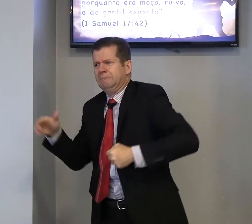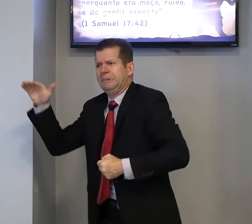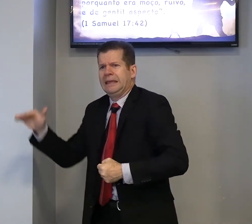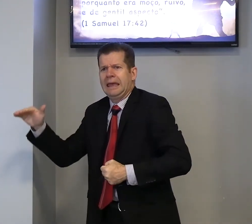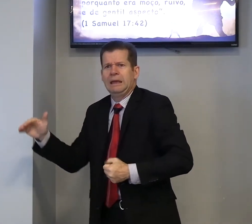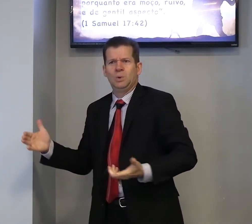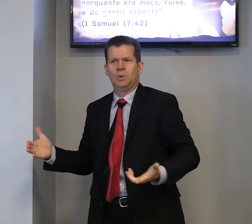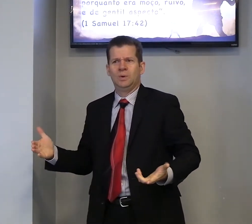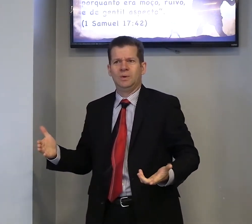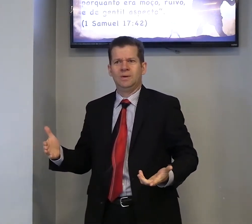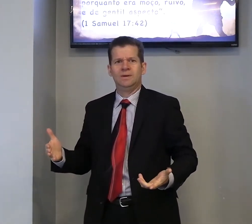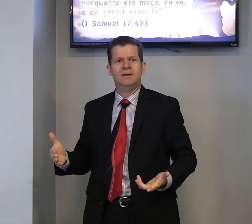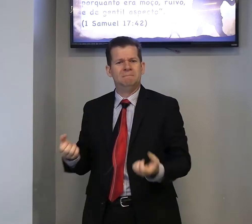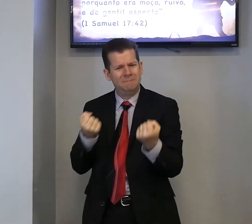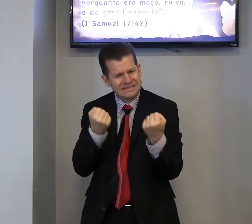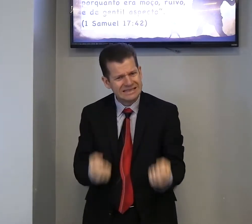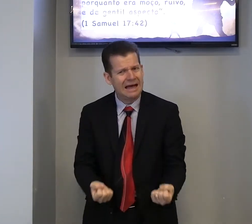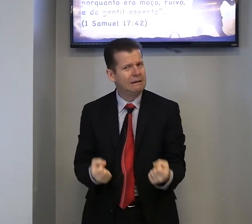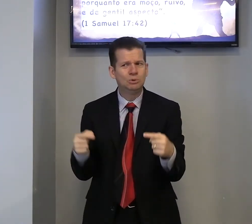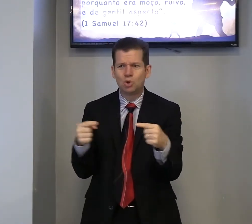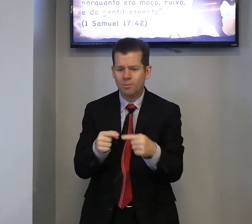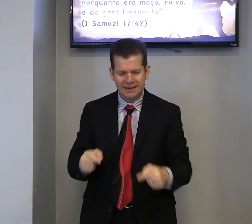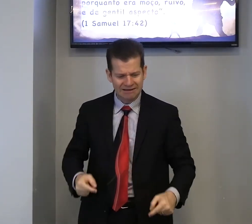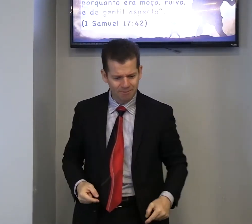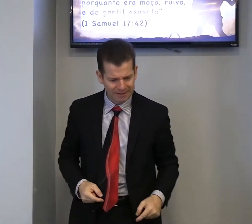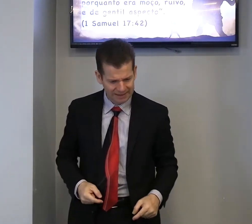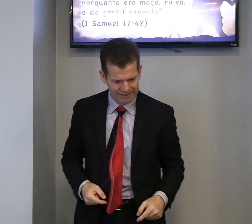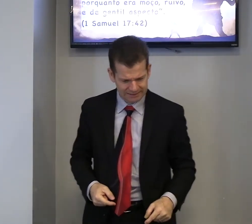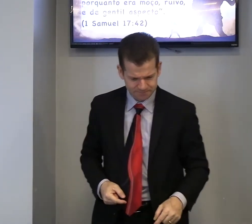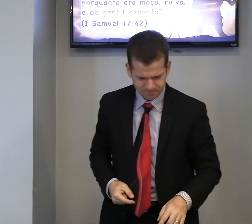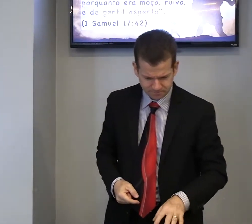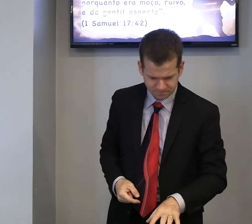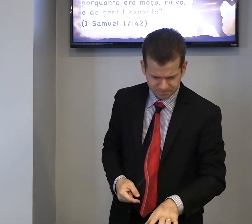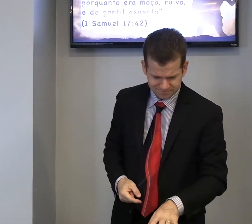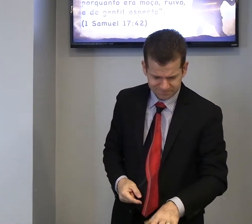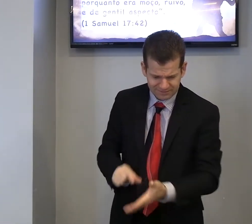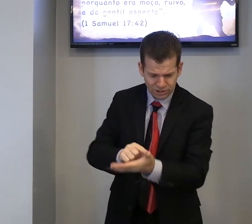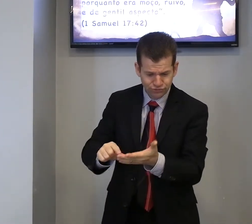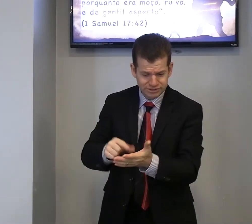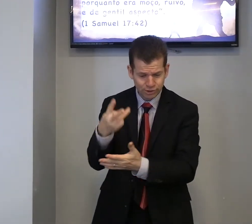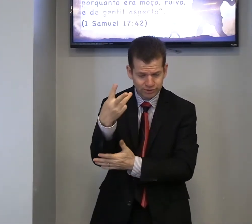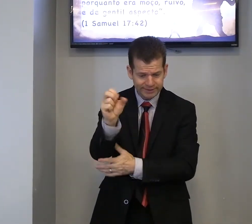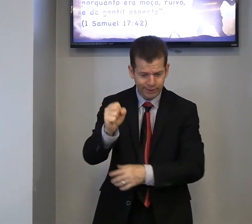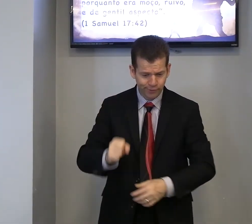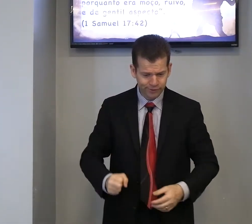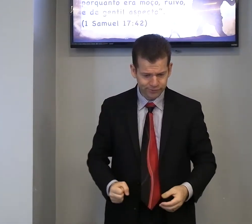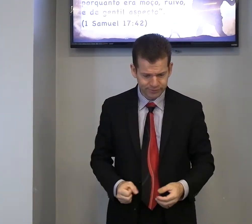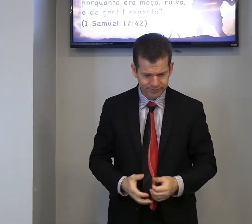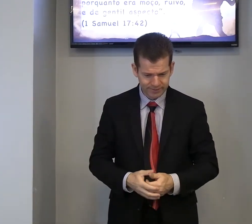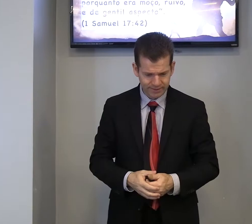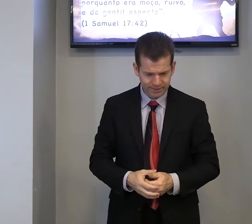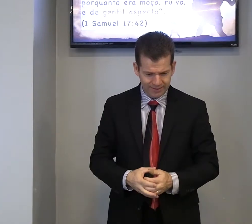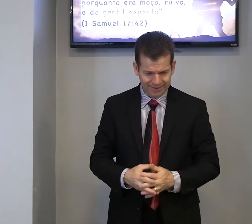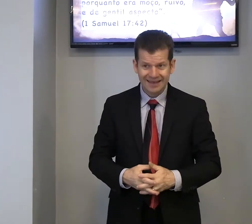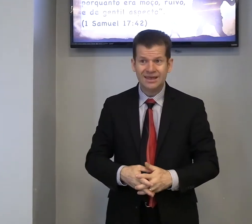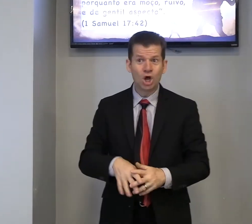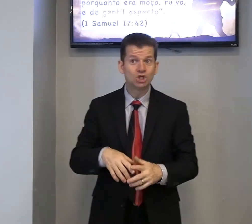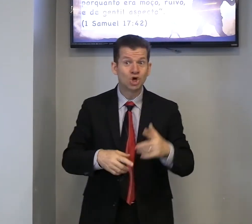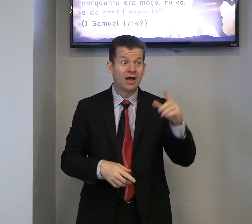Pequeno, pesado, não combinava para ele, esse versículo 38, e olha só,